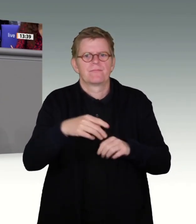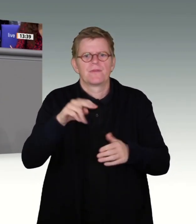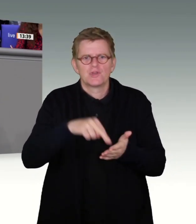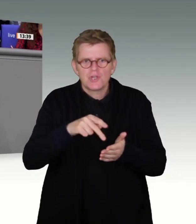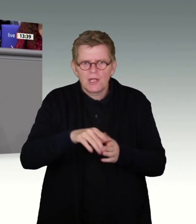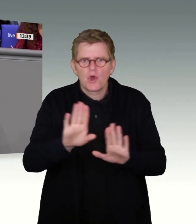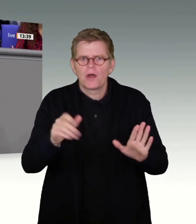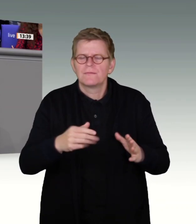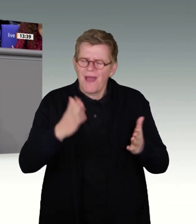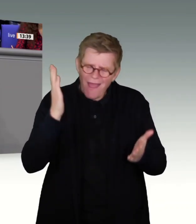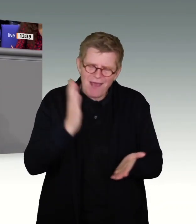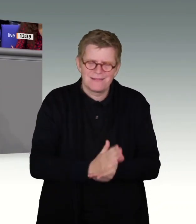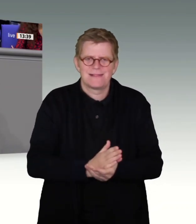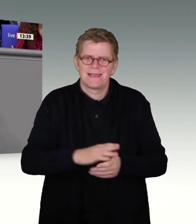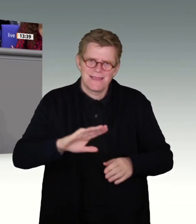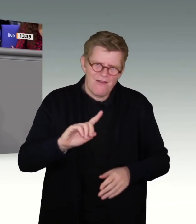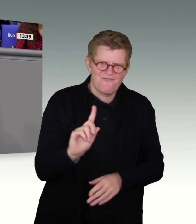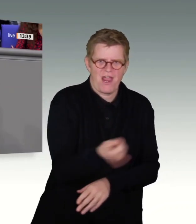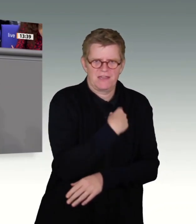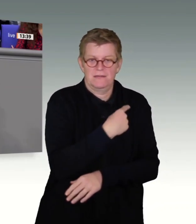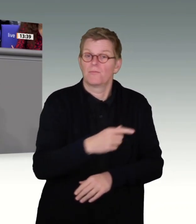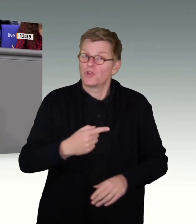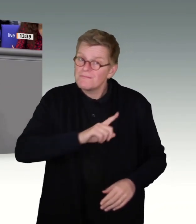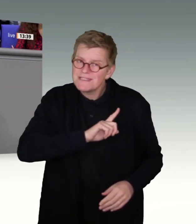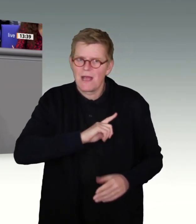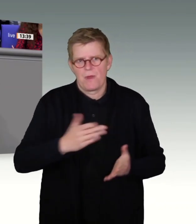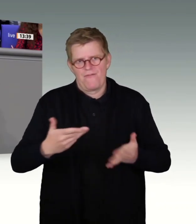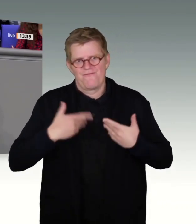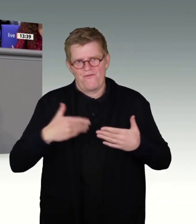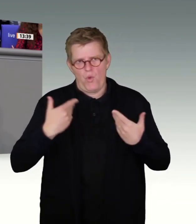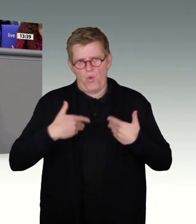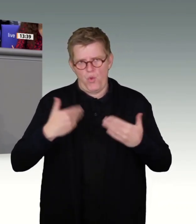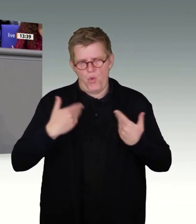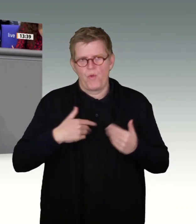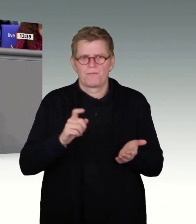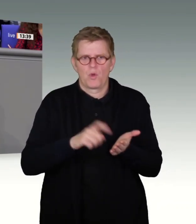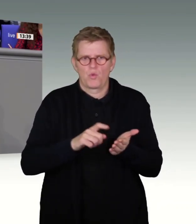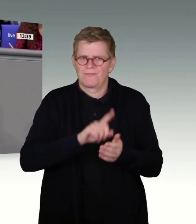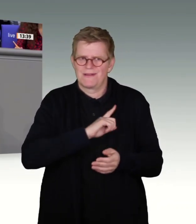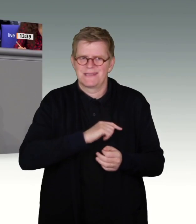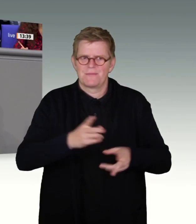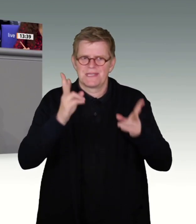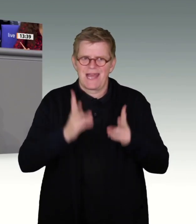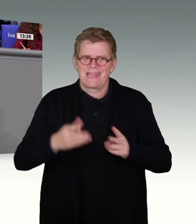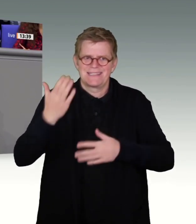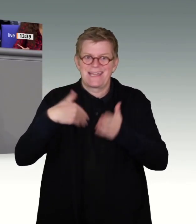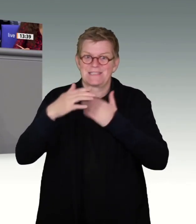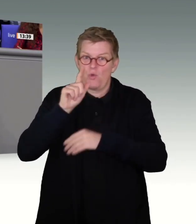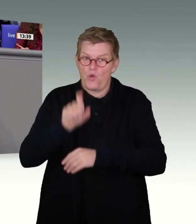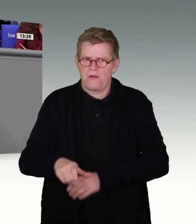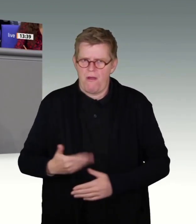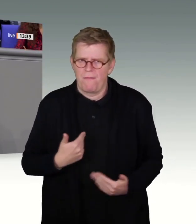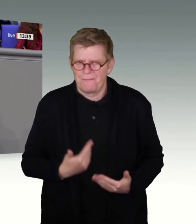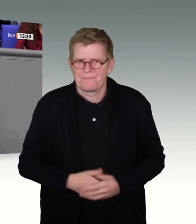besonders, liebe Kolleginnen und Kollegen. Im Koalitionsvertrag haben wir vereinbart, einen rechtssicheren Vorschlag zu unterbreiten für eine